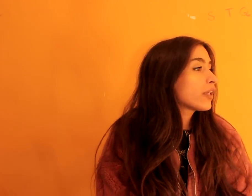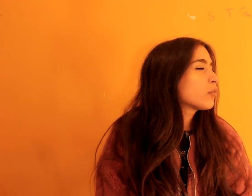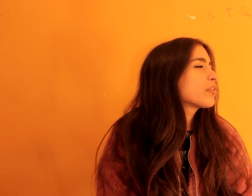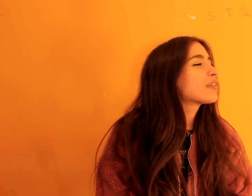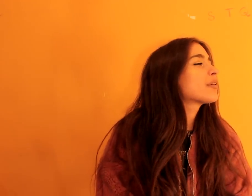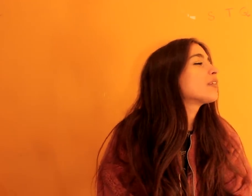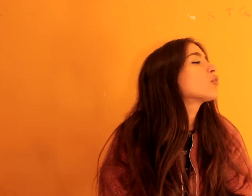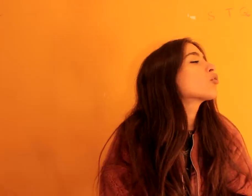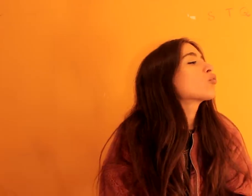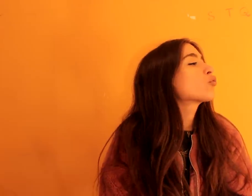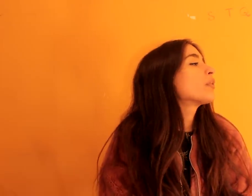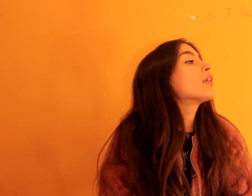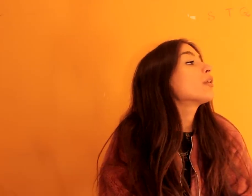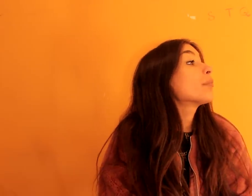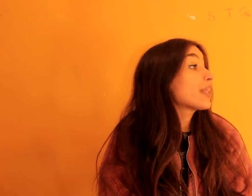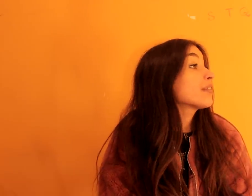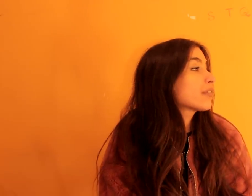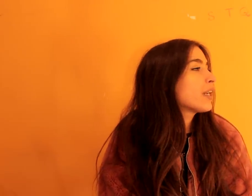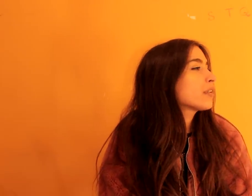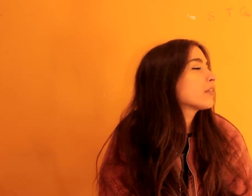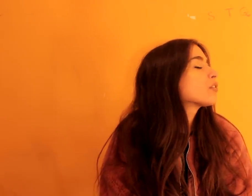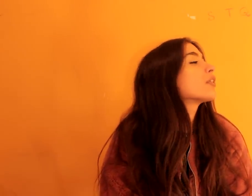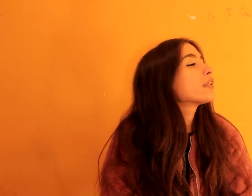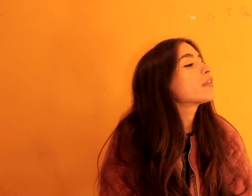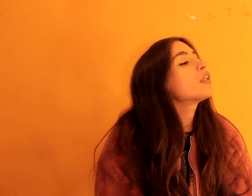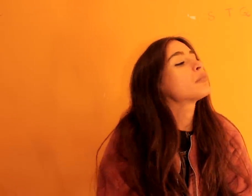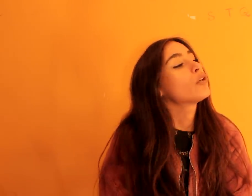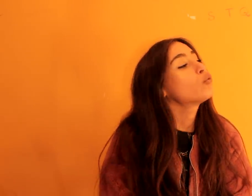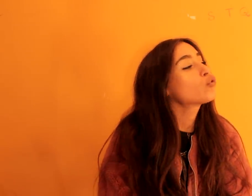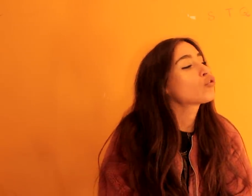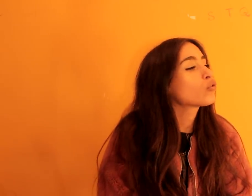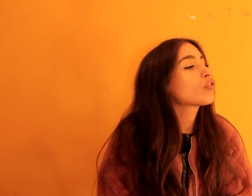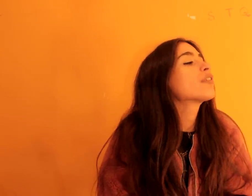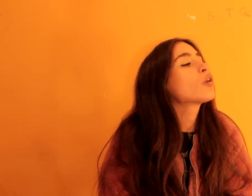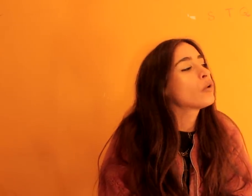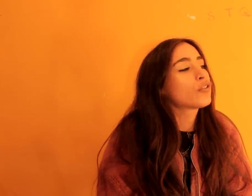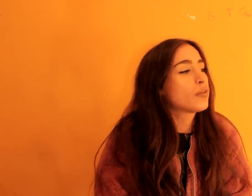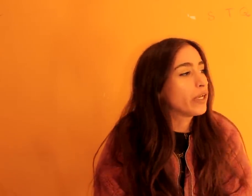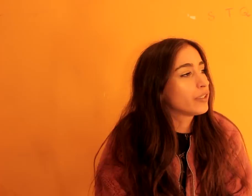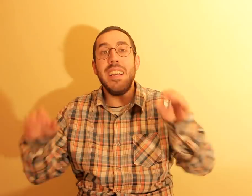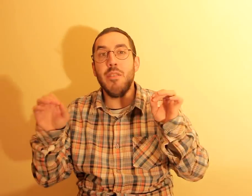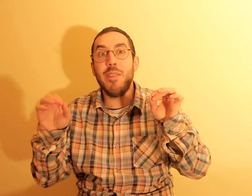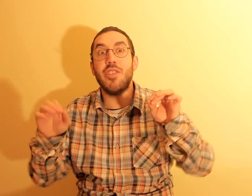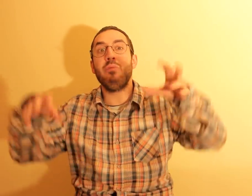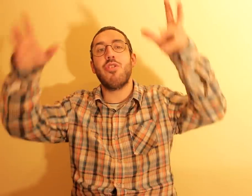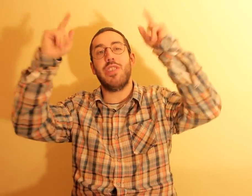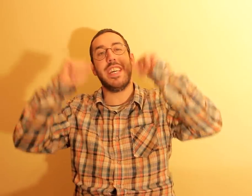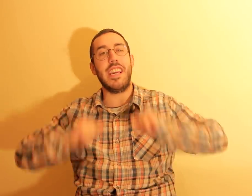de ano eu precisava, assim, de sons para dançar. Se eu não tenho, diga-me lá os sons que saquei esta semana. Então, para os sons que eu saquei